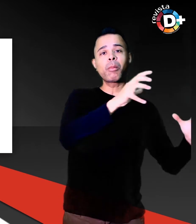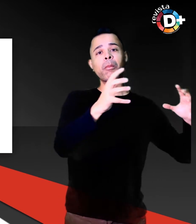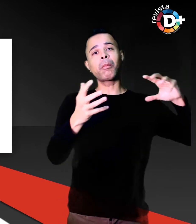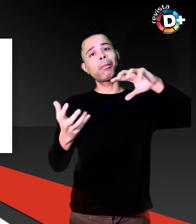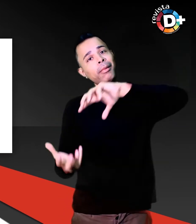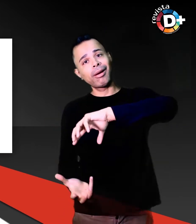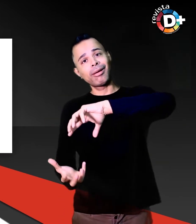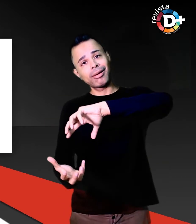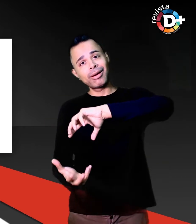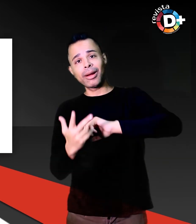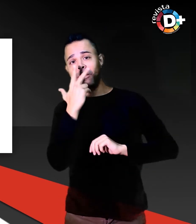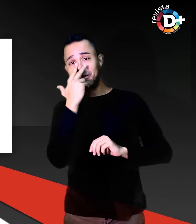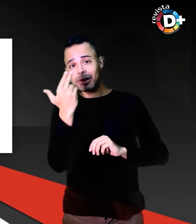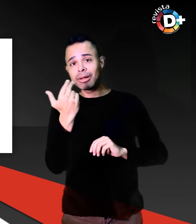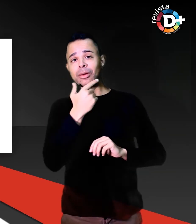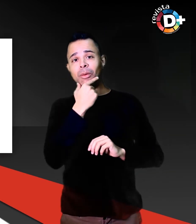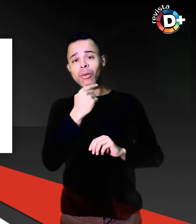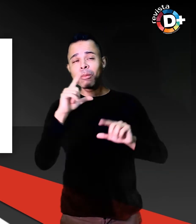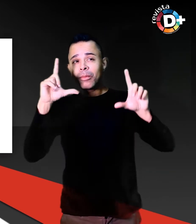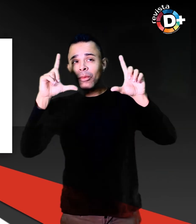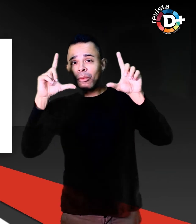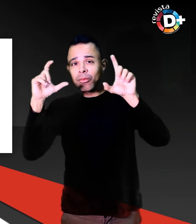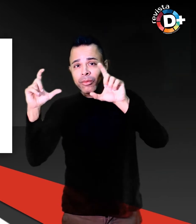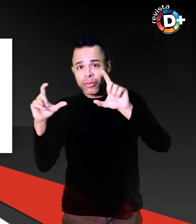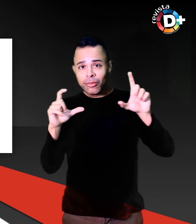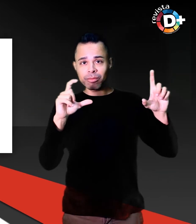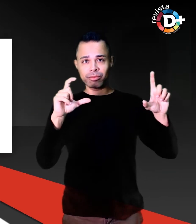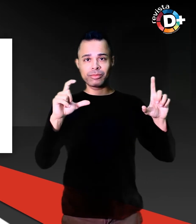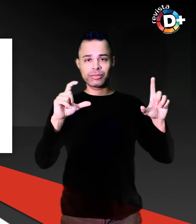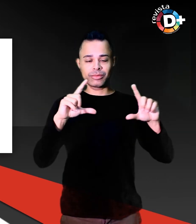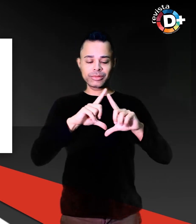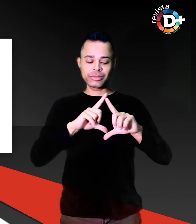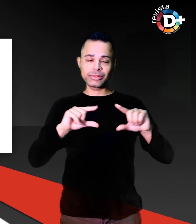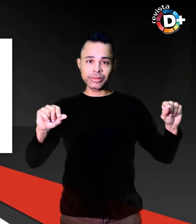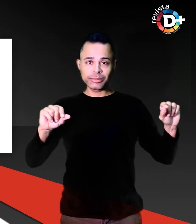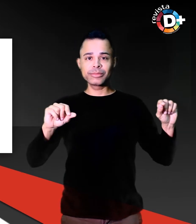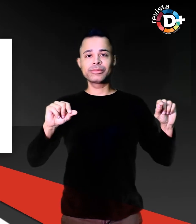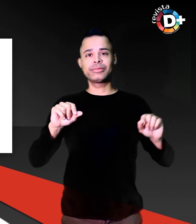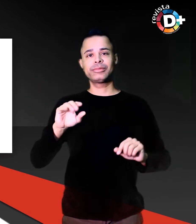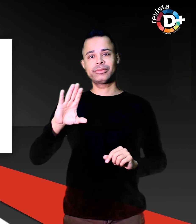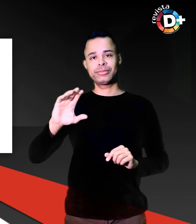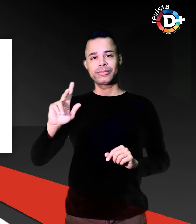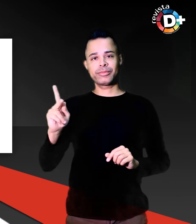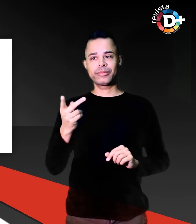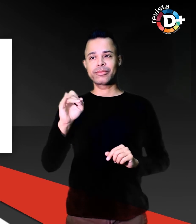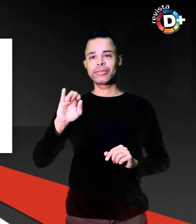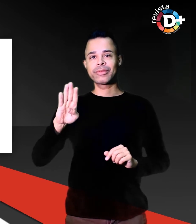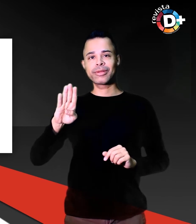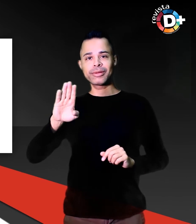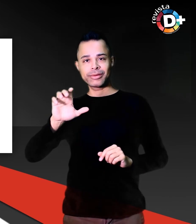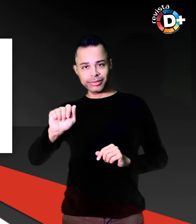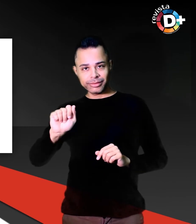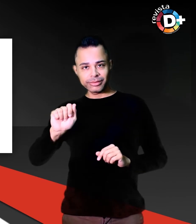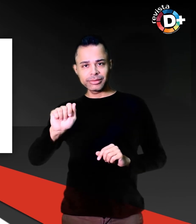fotógrafo japonês Yashuyoshi Shiba mescladas com histórias de desafios e conquistas